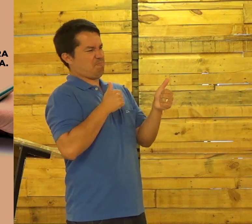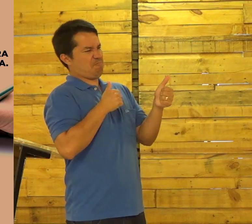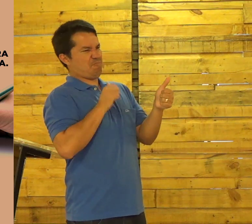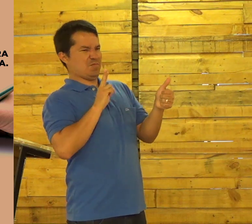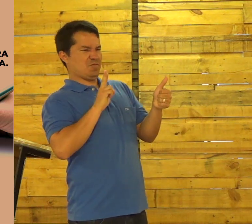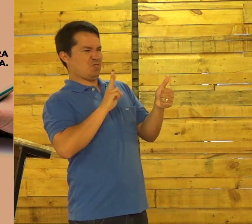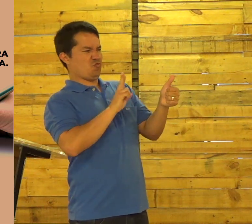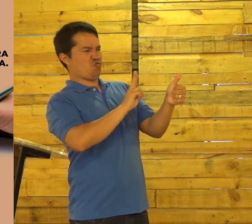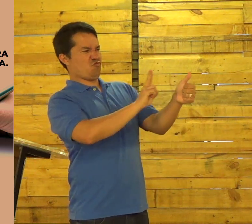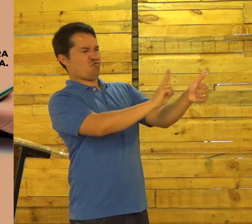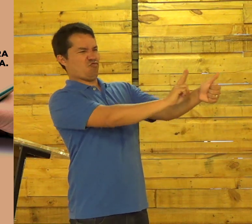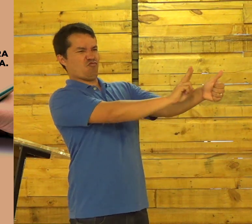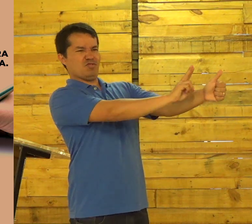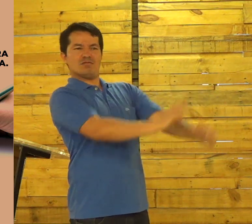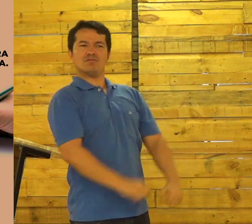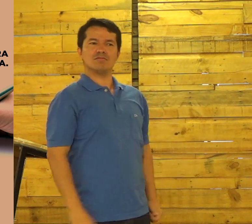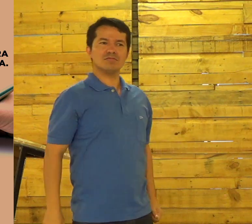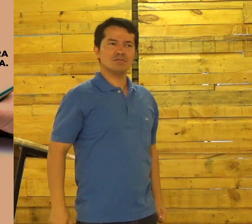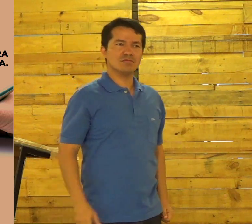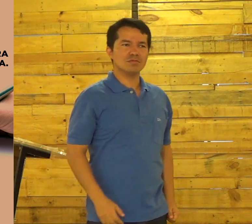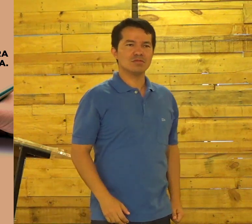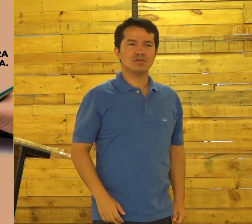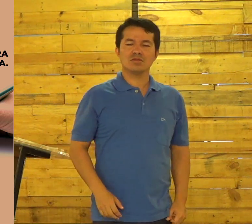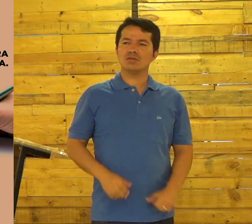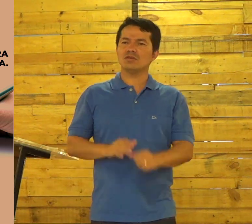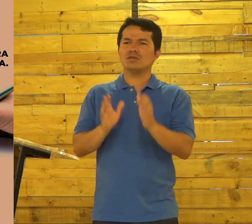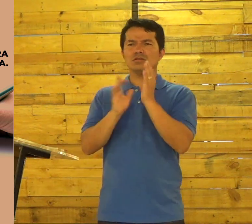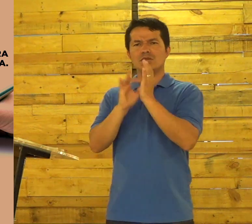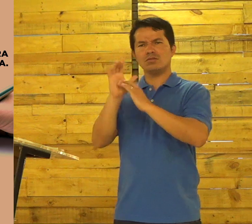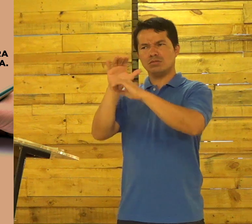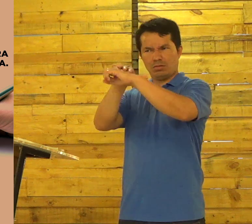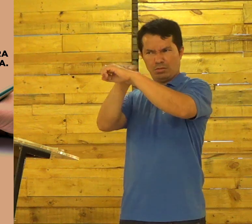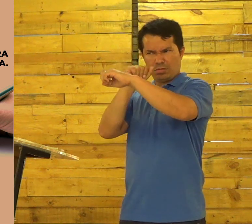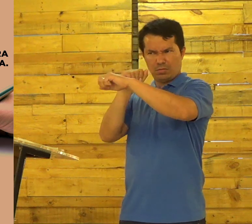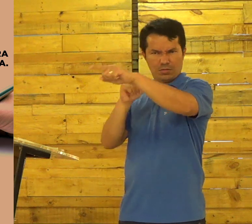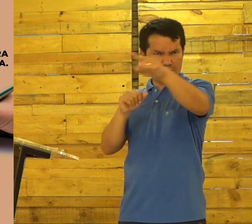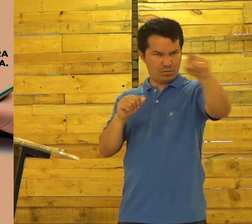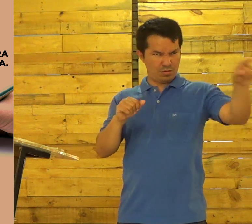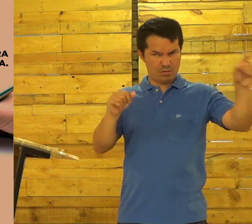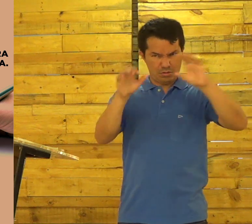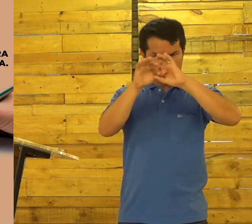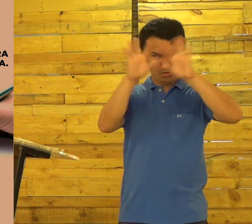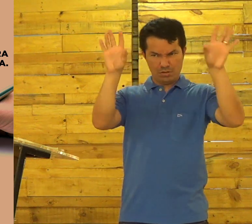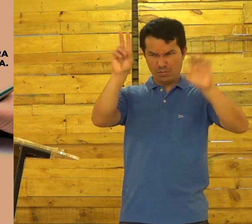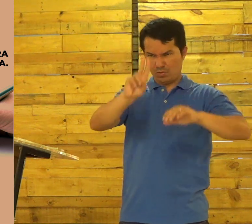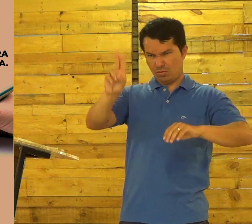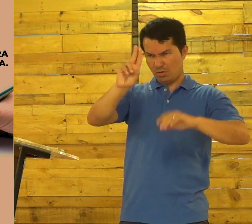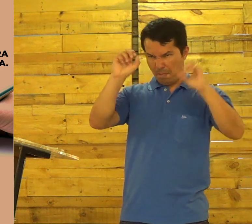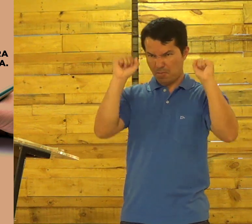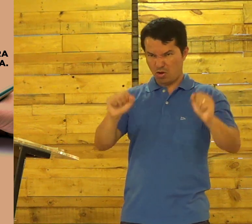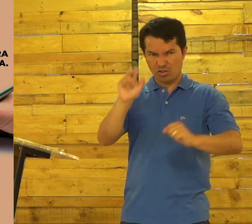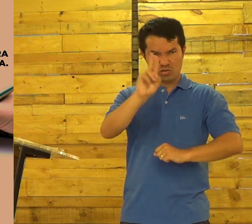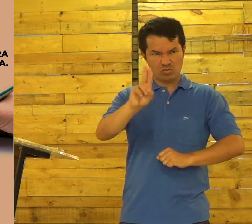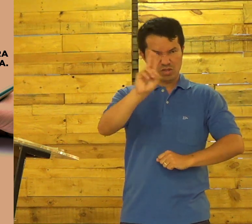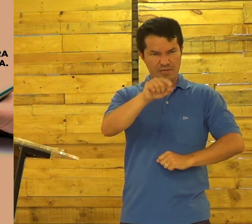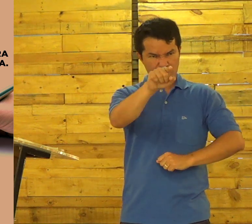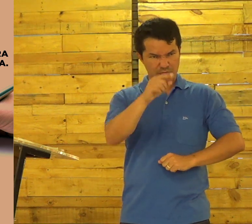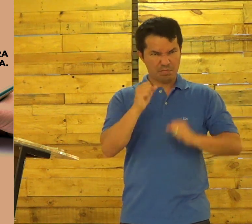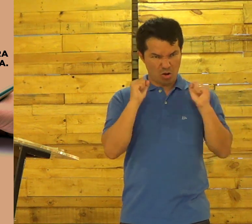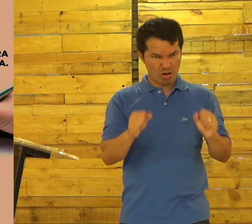aceitaram Ok, pode usar as nossas vidas Mas Jesus está chamando você também Ele pode